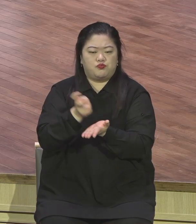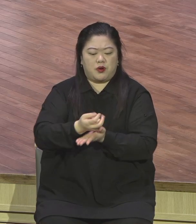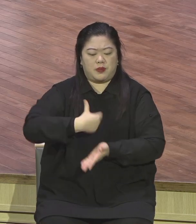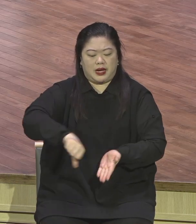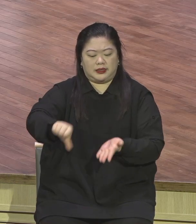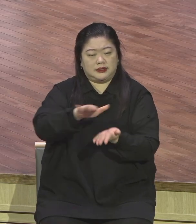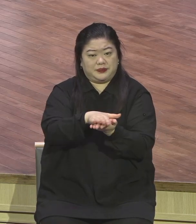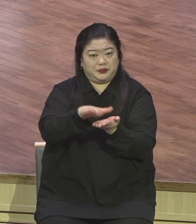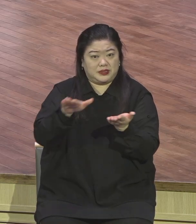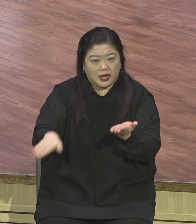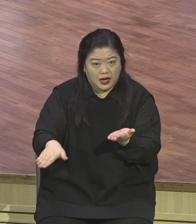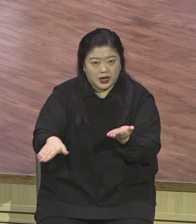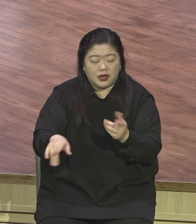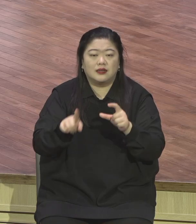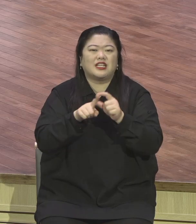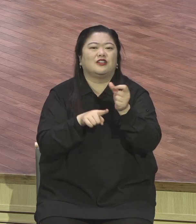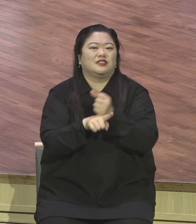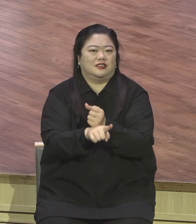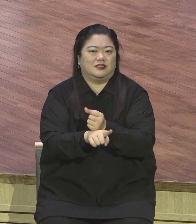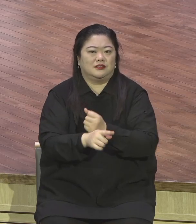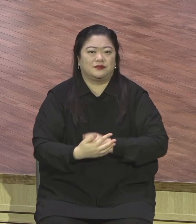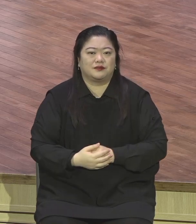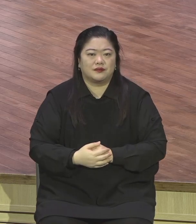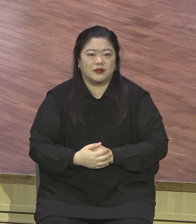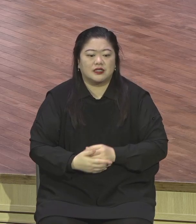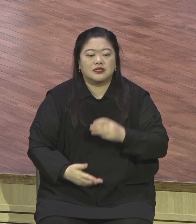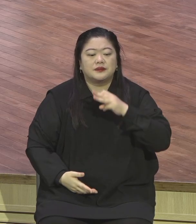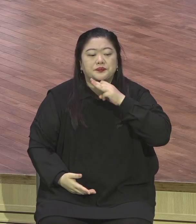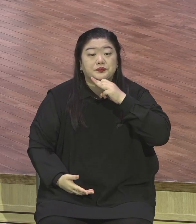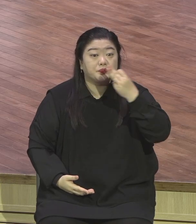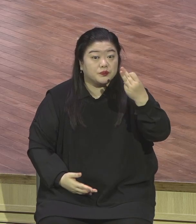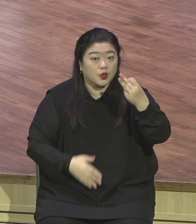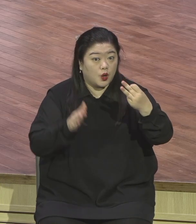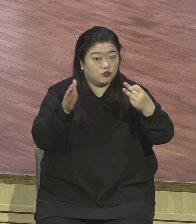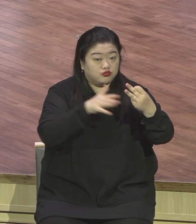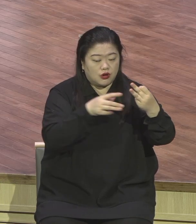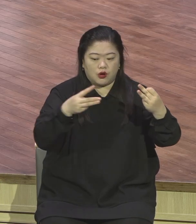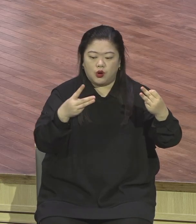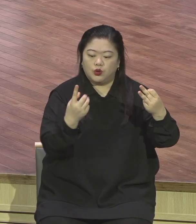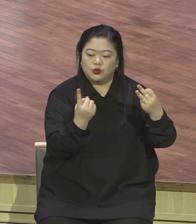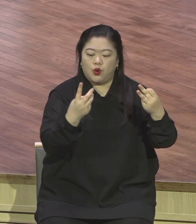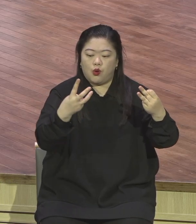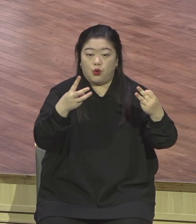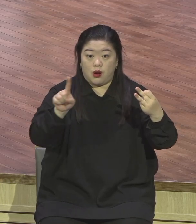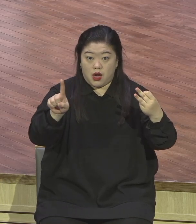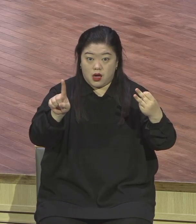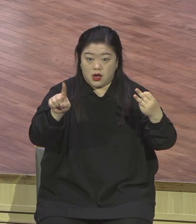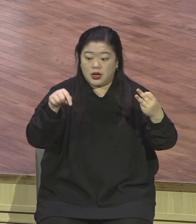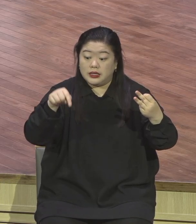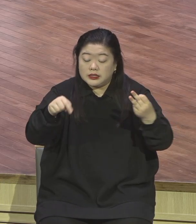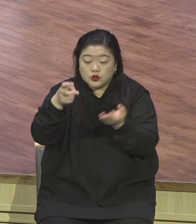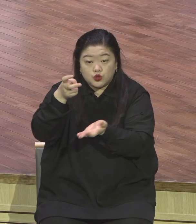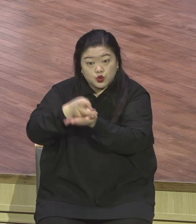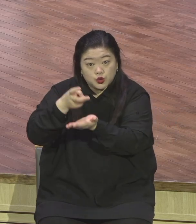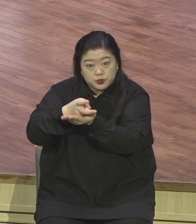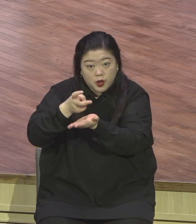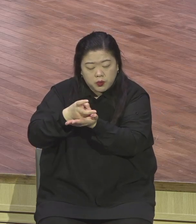그러니까 13세부터 토라에 담겨져 있는 하나님의 명령에 대해서 스스로 생각하고